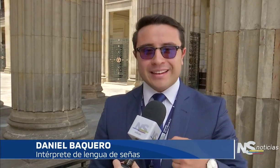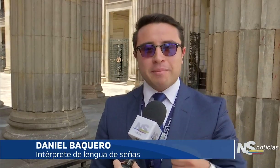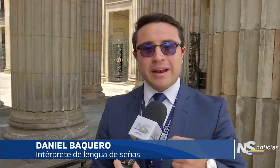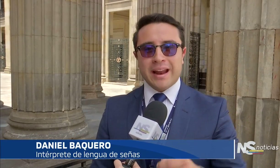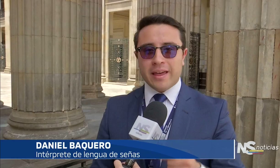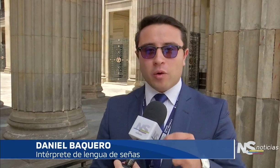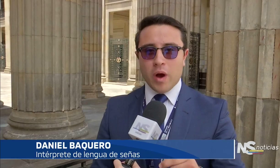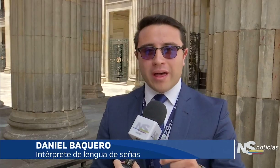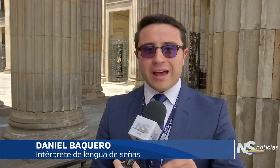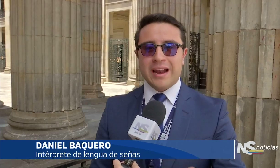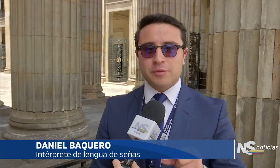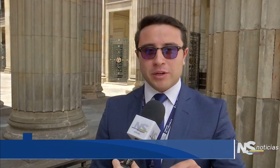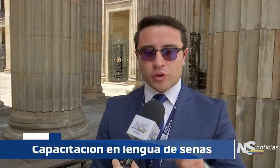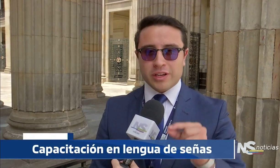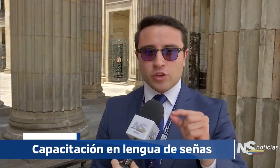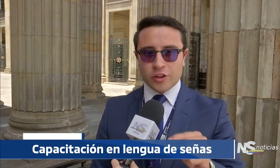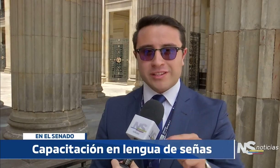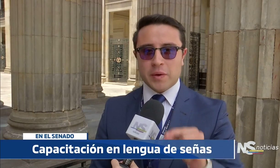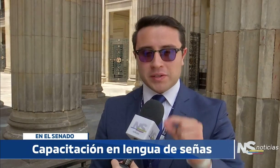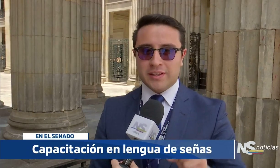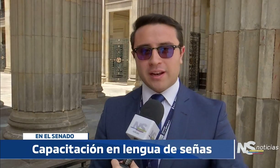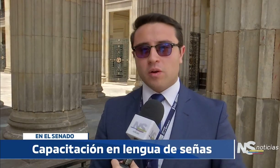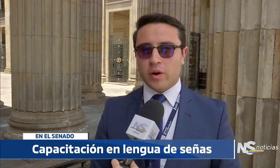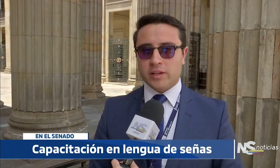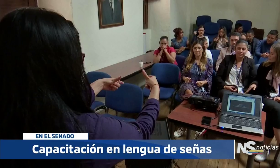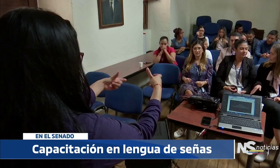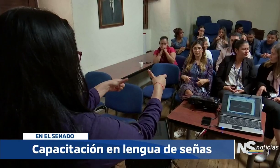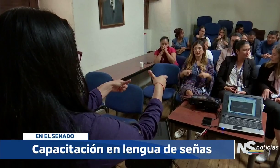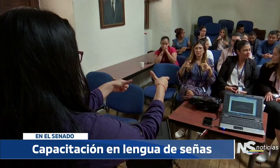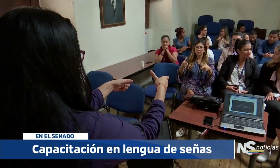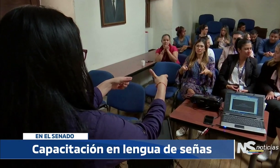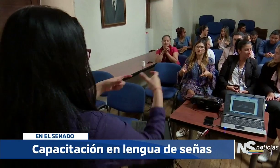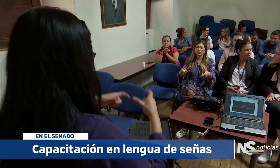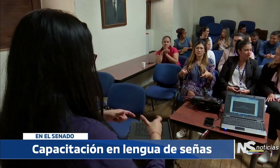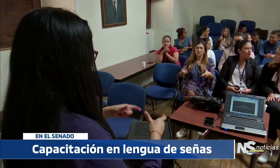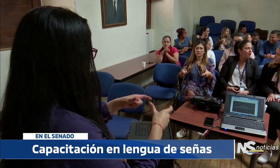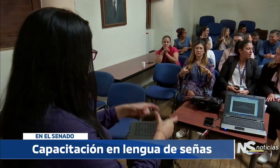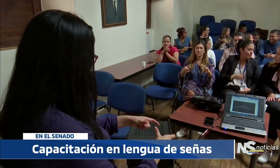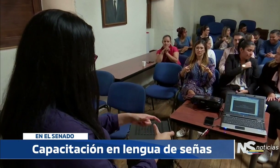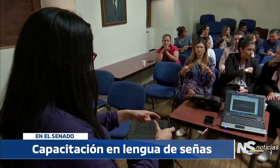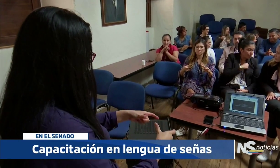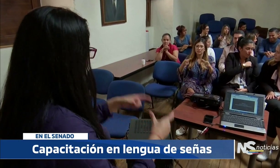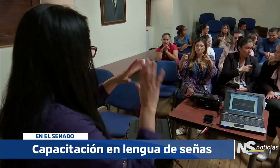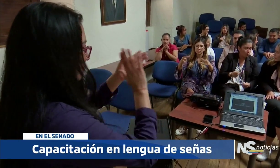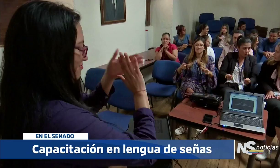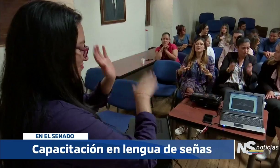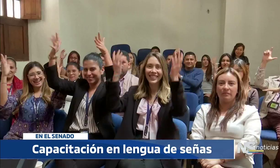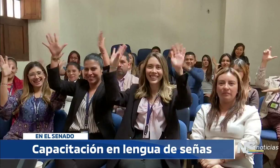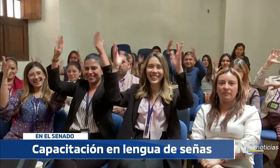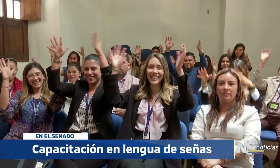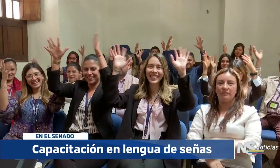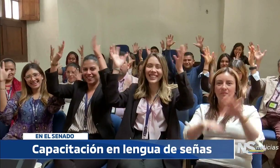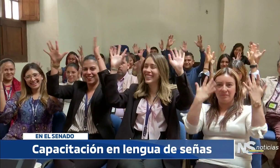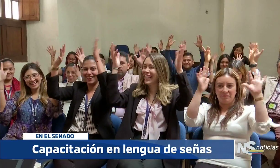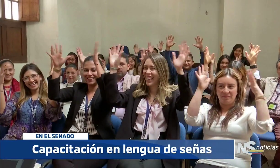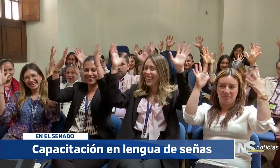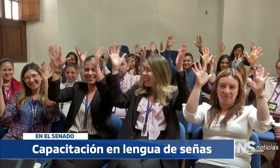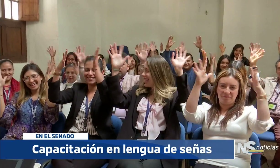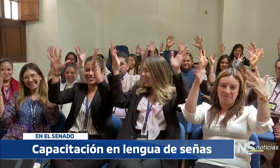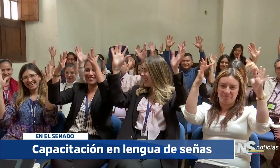de manera adecuada a las personas sordas que visiten el Congreso. Nuevos espacios de capacitación se abrirán posteriormente con niveles avanzados para